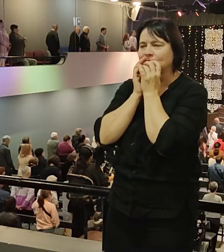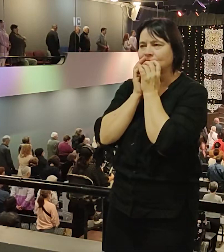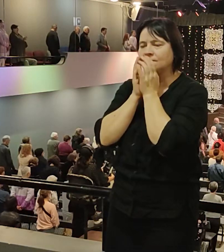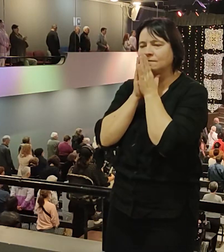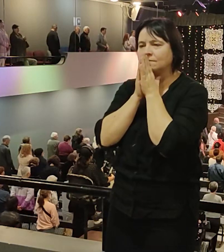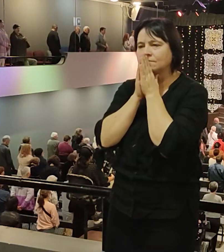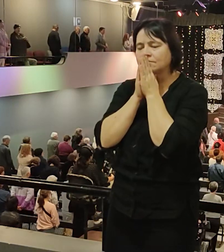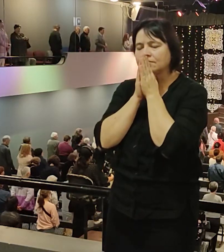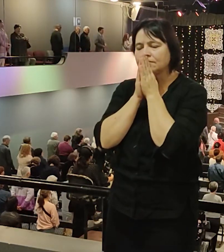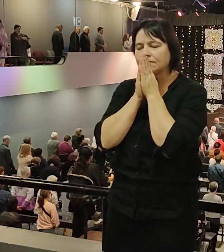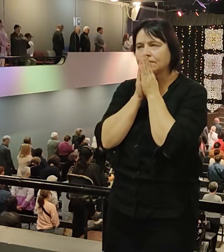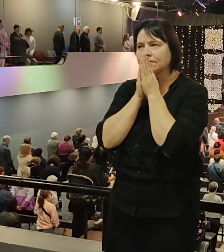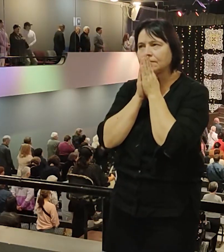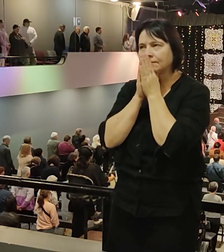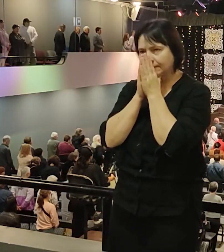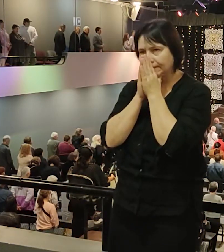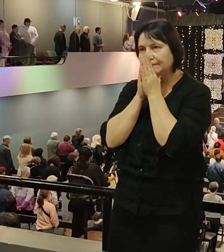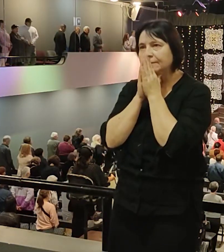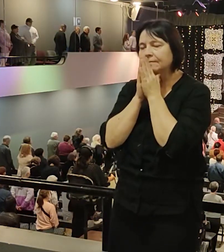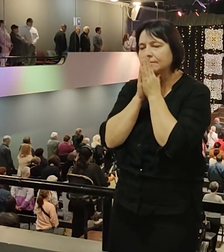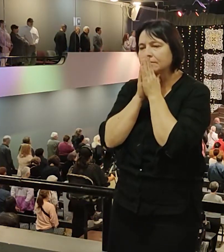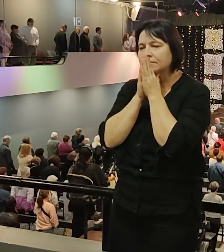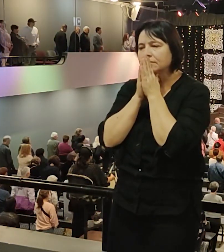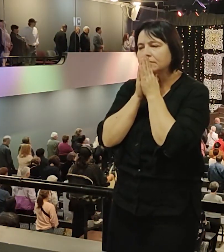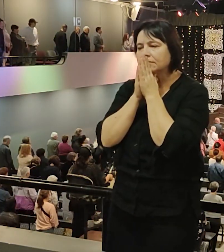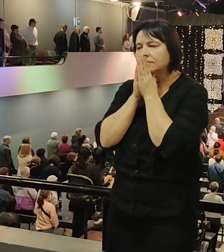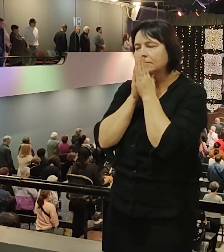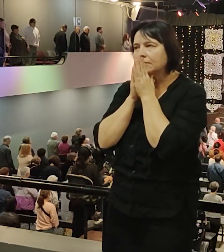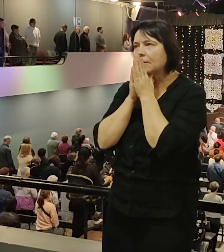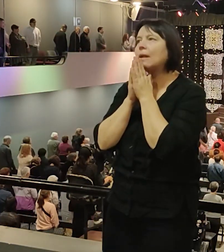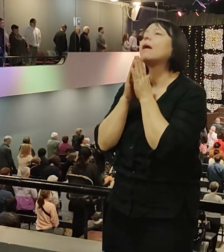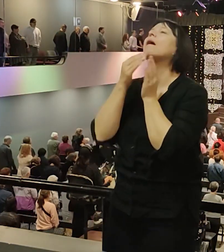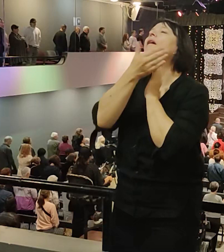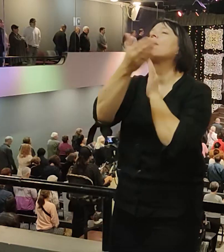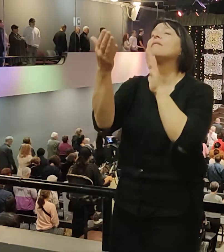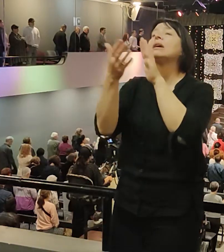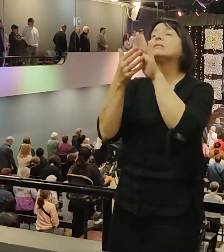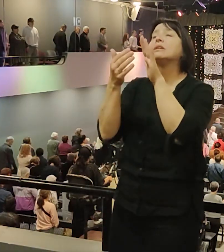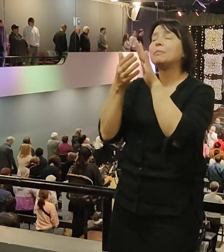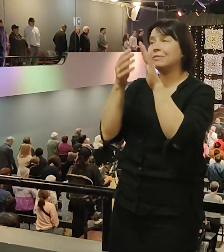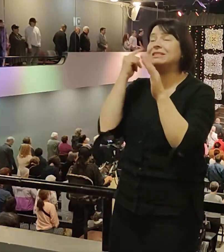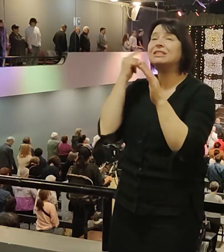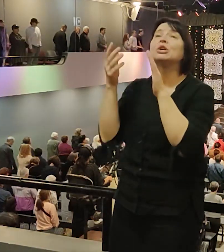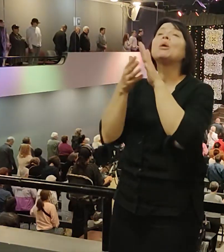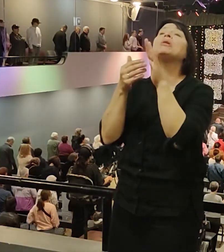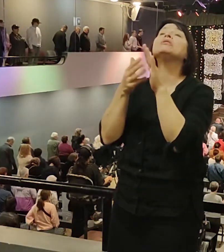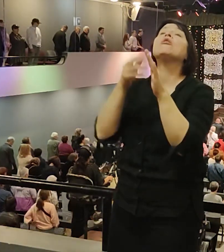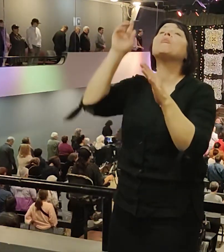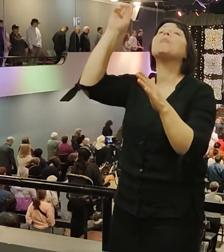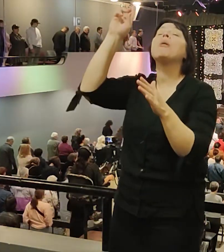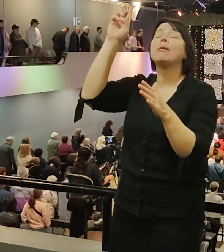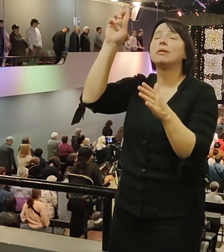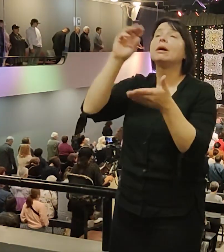или в будущем будете. Вы слышали мой призыв? Бог пишет с нами свою